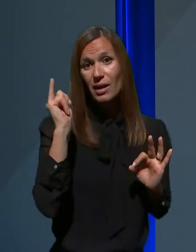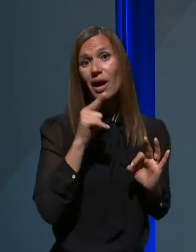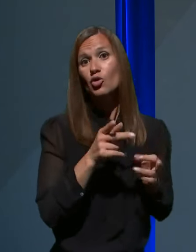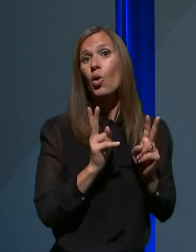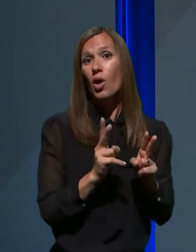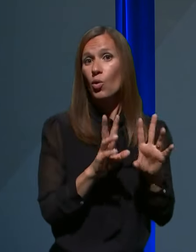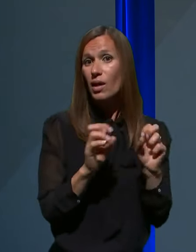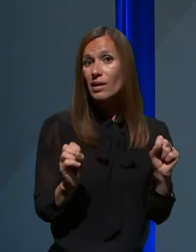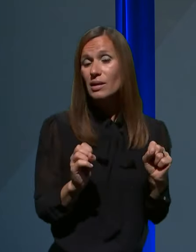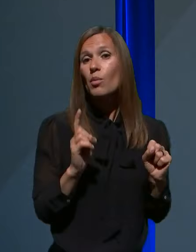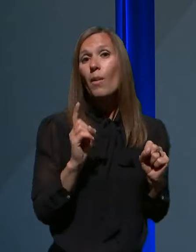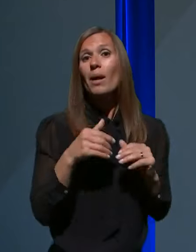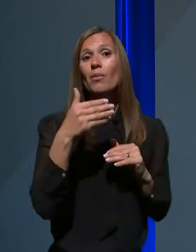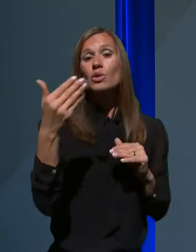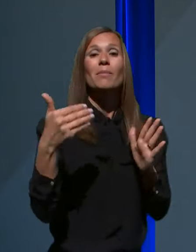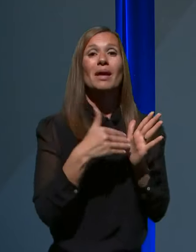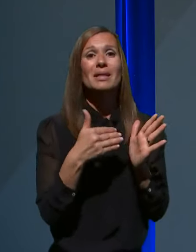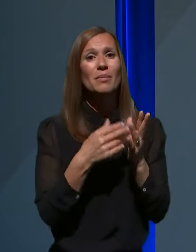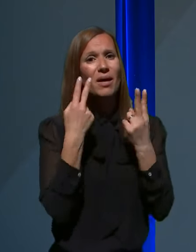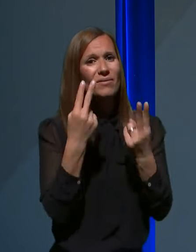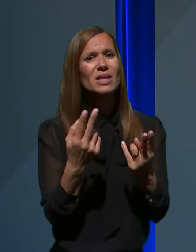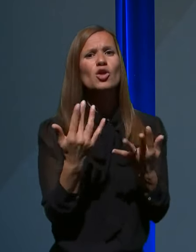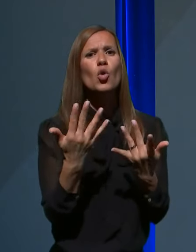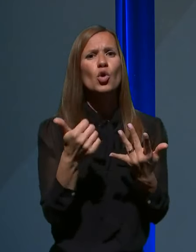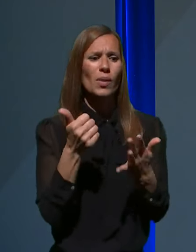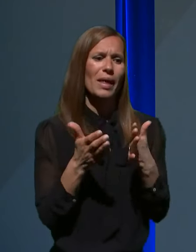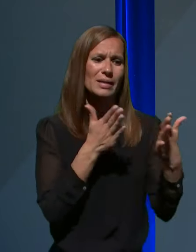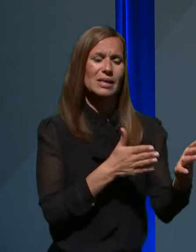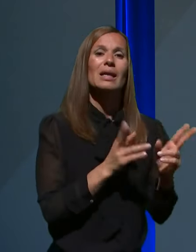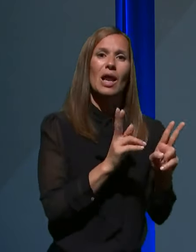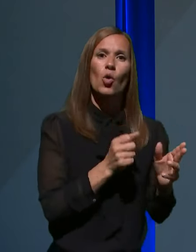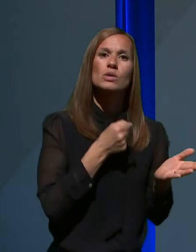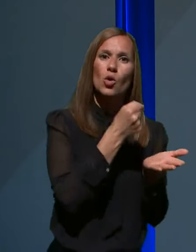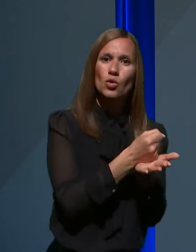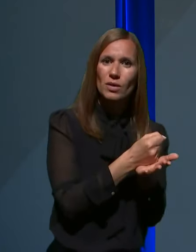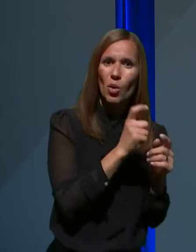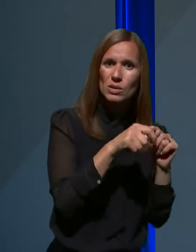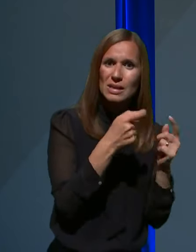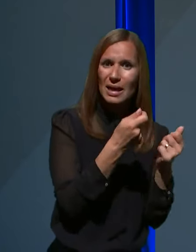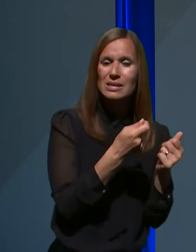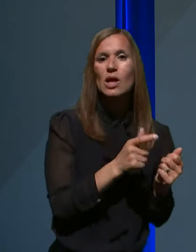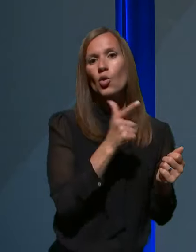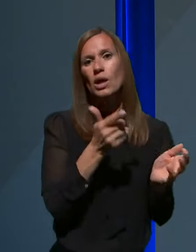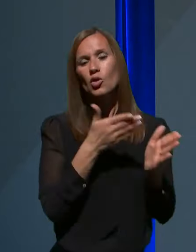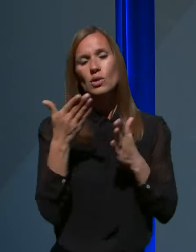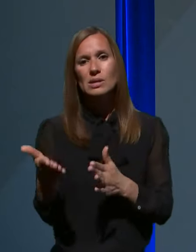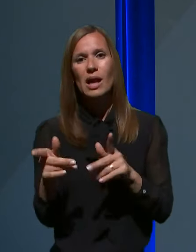bomo pa potem mogli videti dejansko, koliko na eni strani lahko zagotovimo sredstev, na drugi strani pa sveda tudi